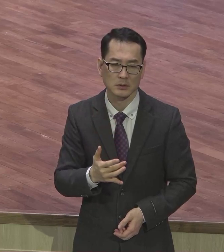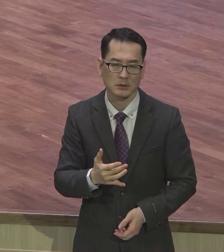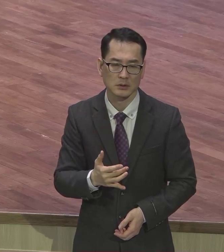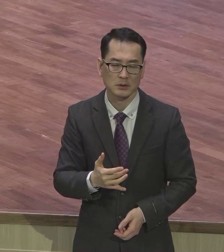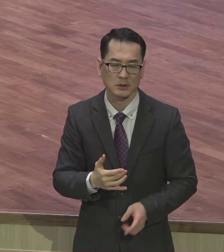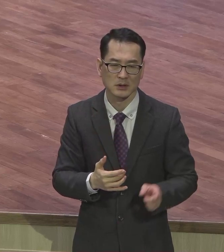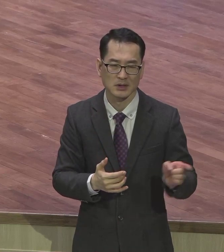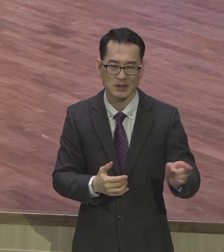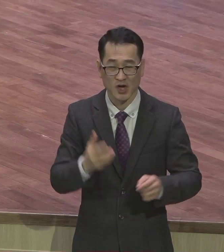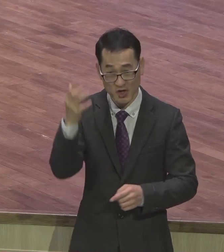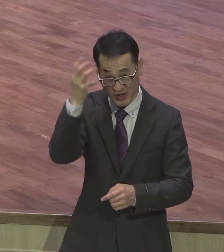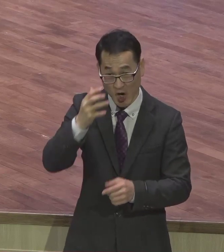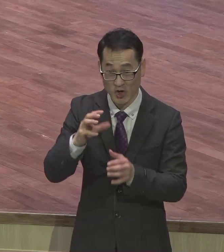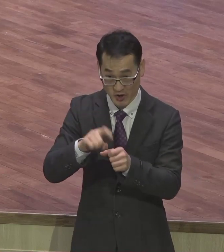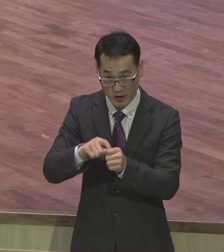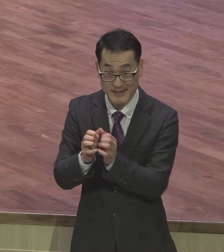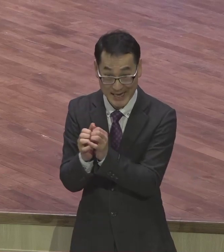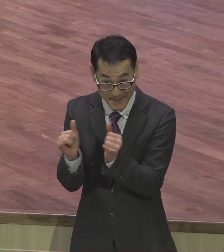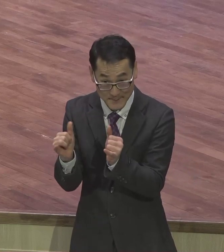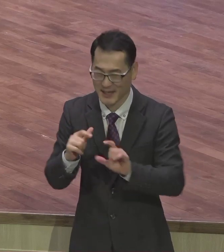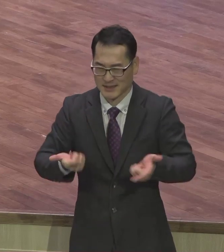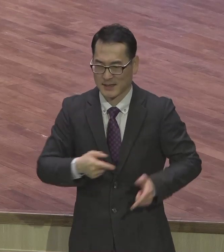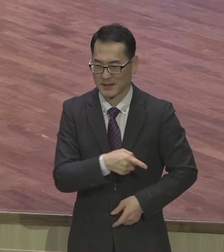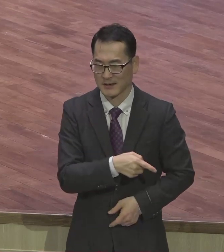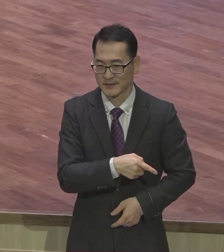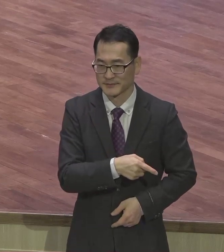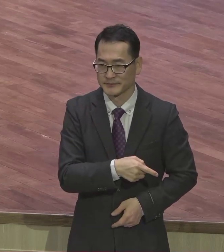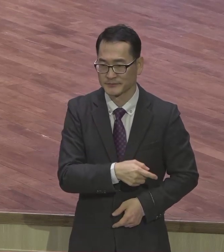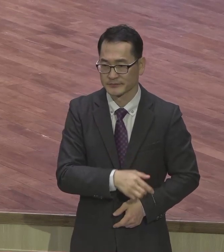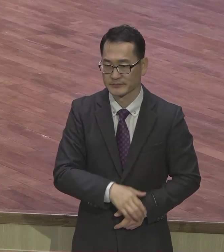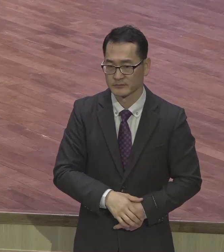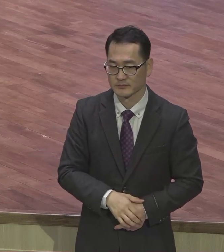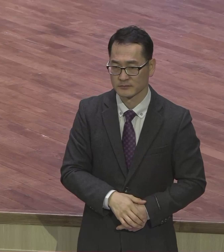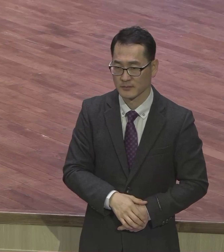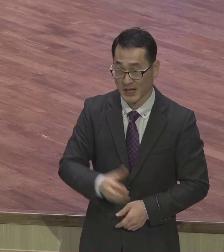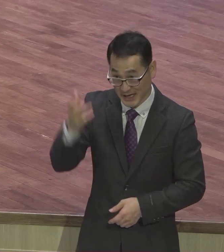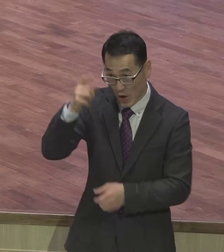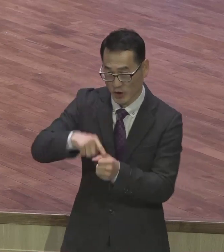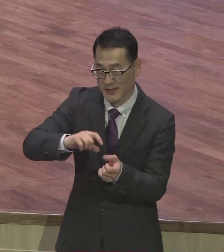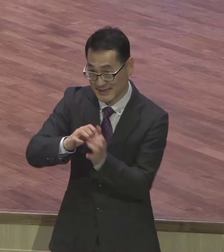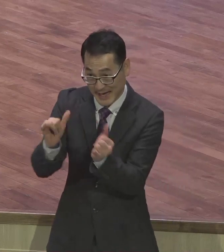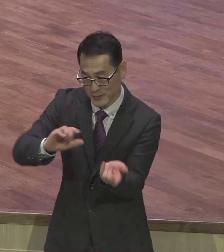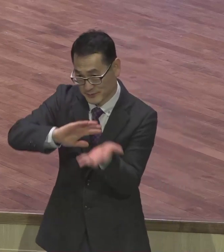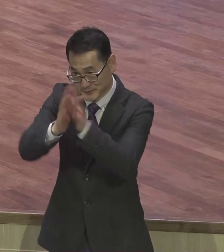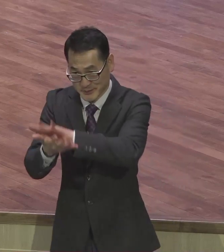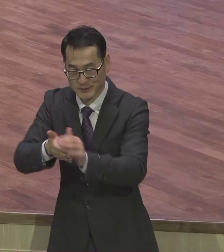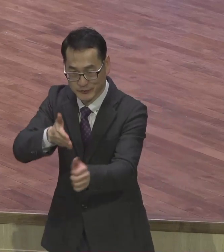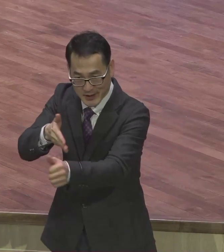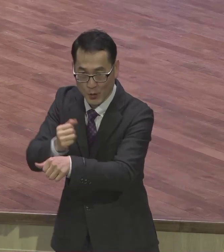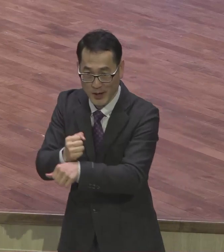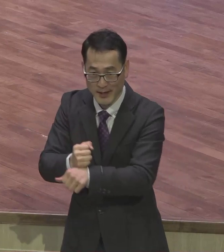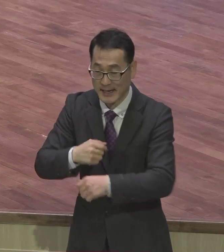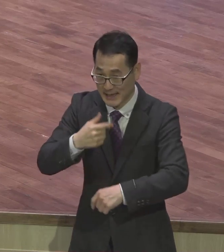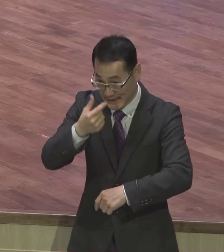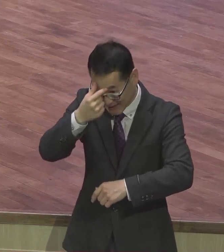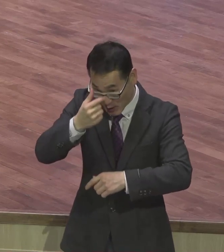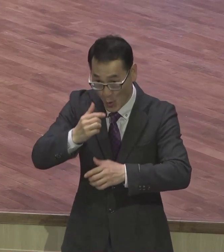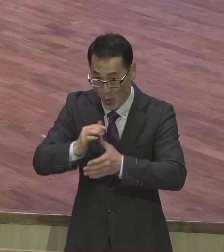예배드리잖아요 자 이 시간 영의 사람 거듭나는 시간표입니다 다 눈을 감으시고 기도를 따라 하시는 순간에 성인이